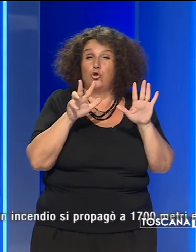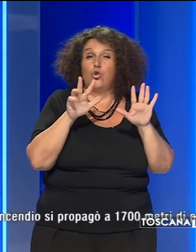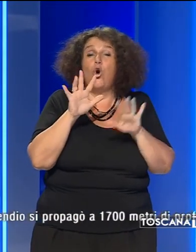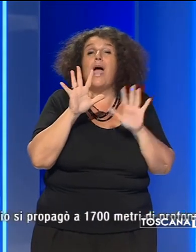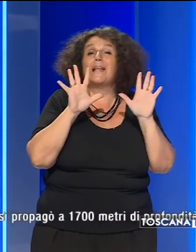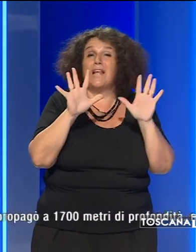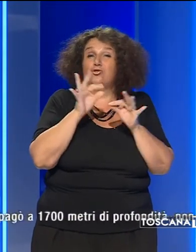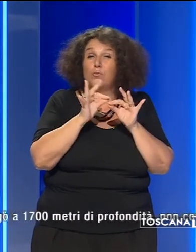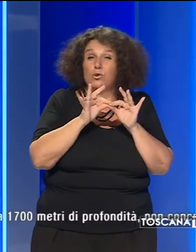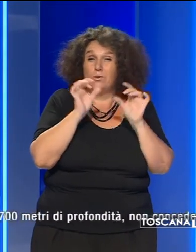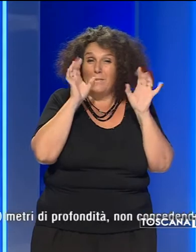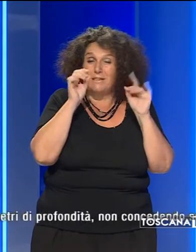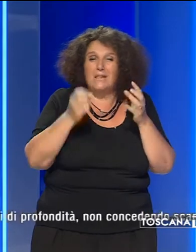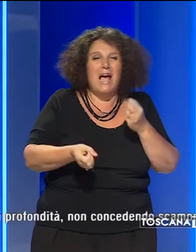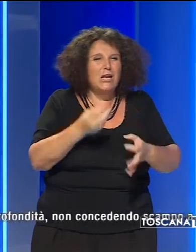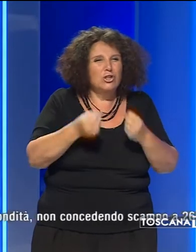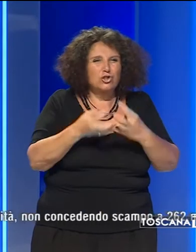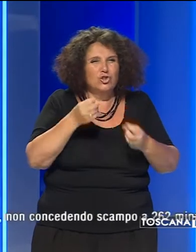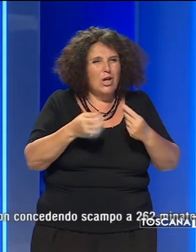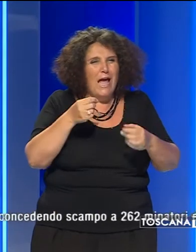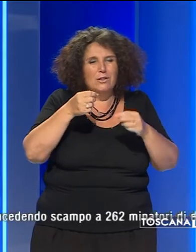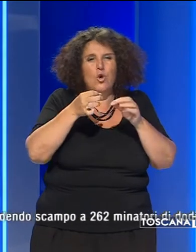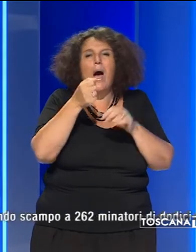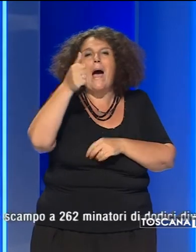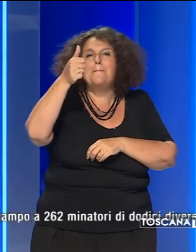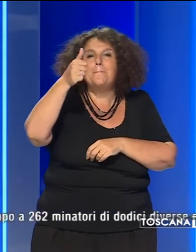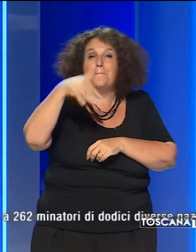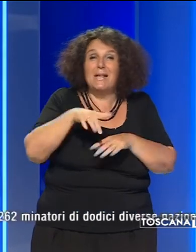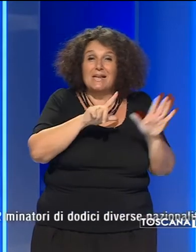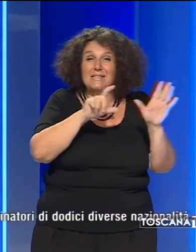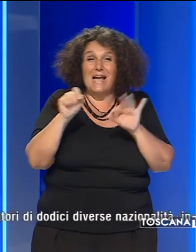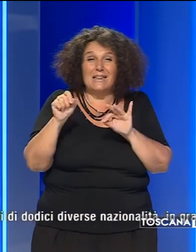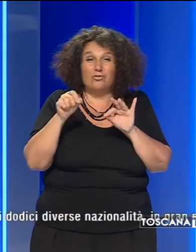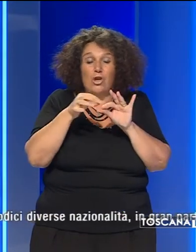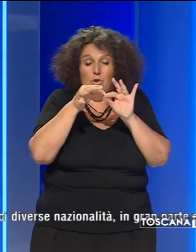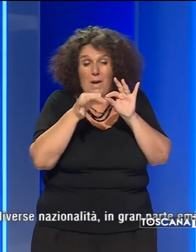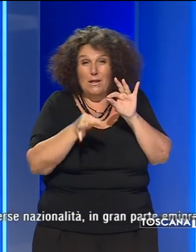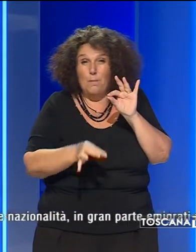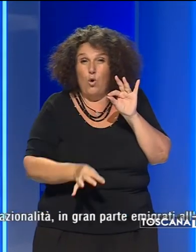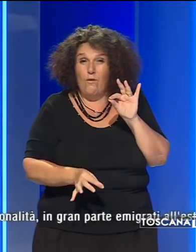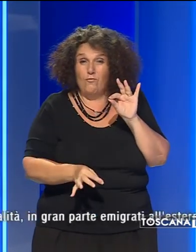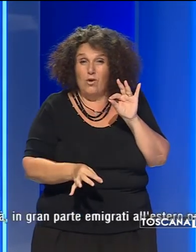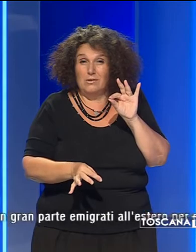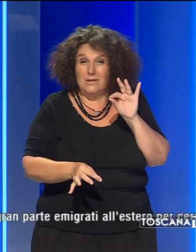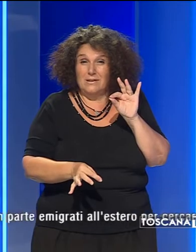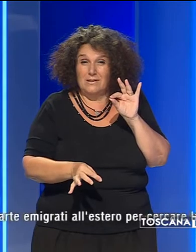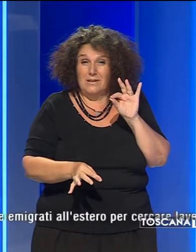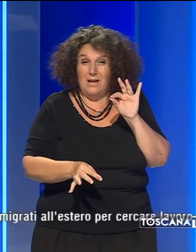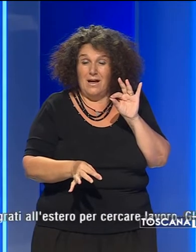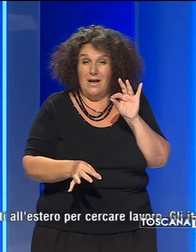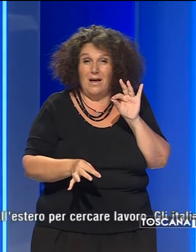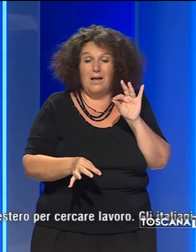di mattina, un incendio si propagò a 1.700 metri di profondità, non